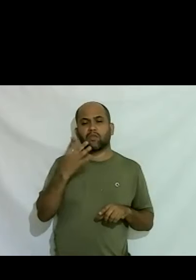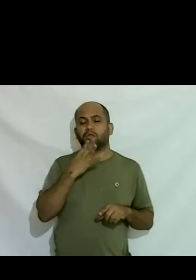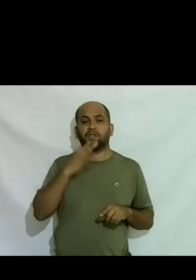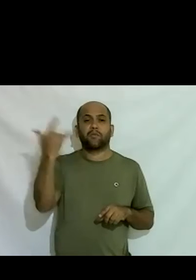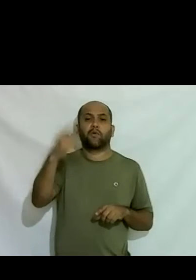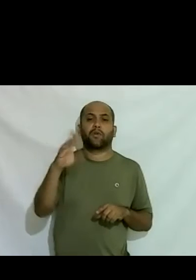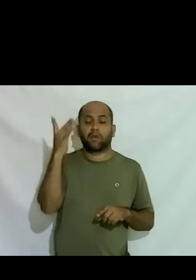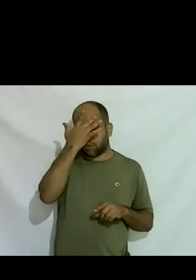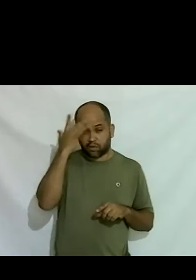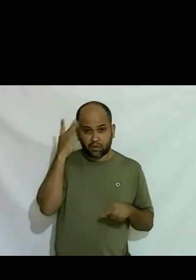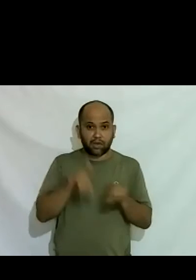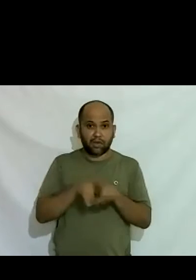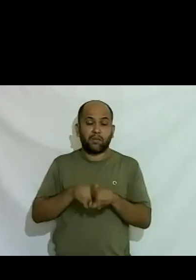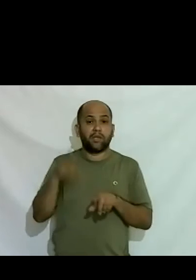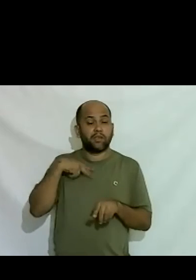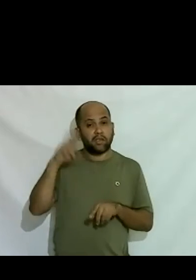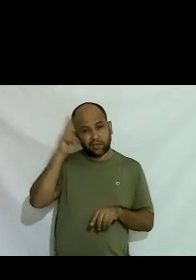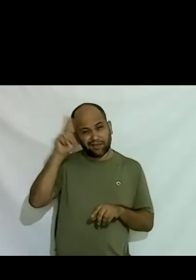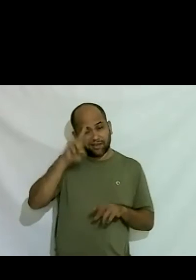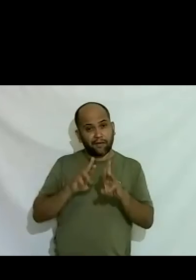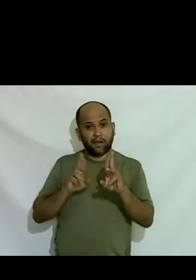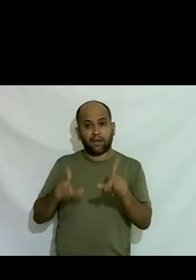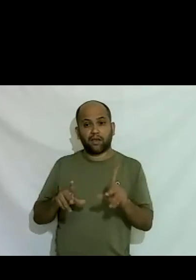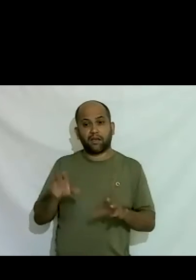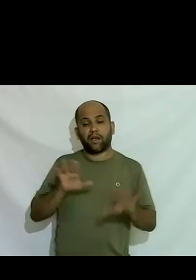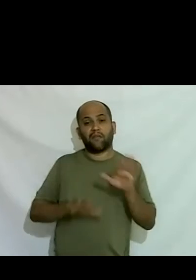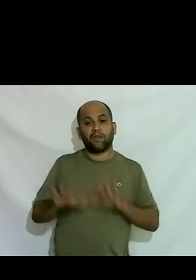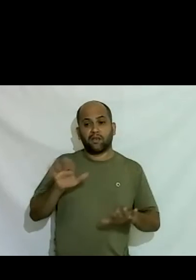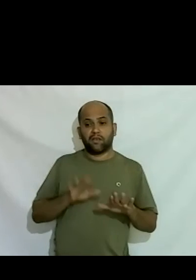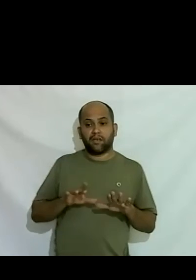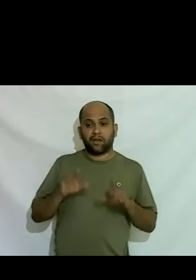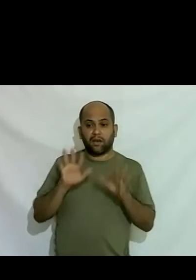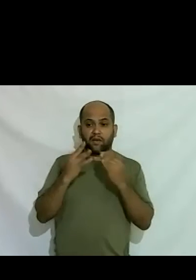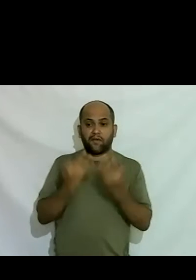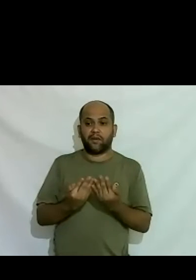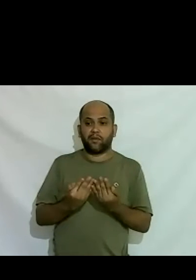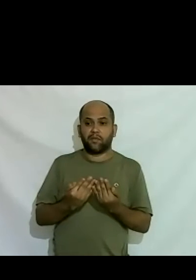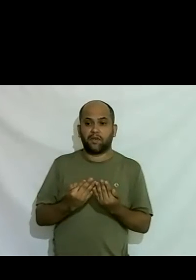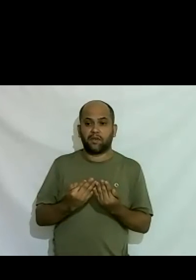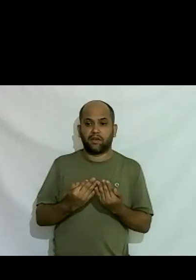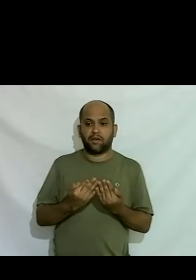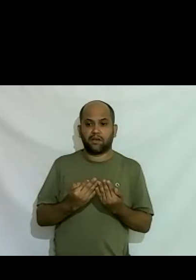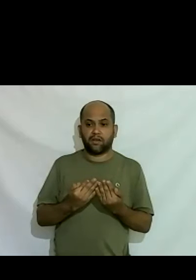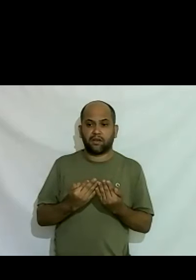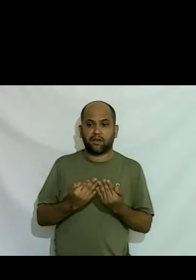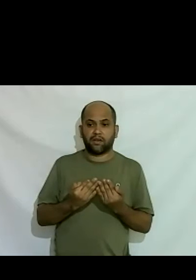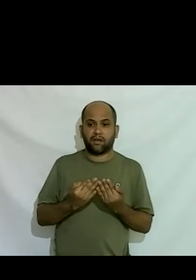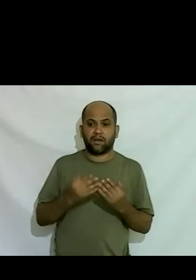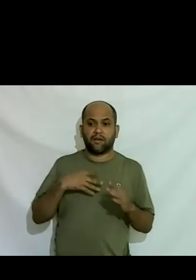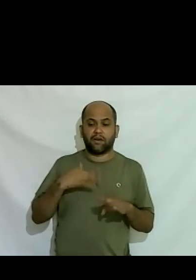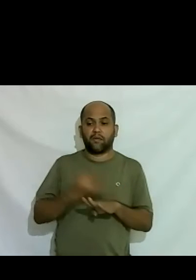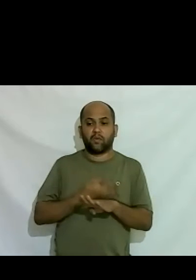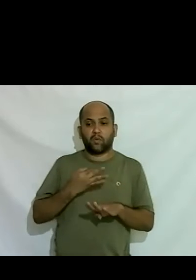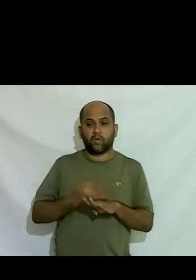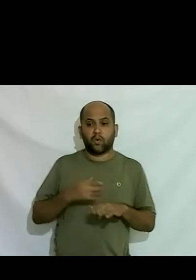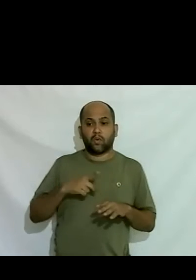pessoas que também tinham uma história diferente às vezes a família às vezes ficaram no armário como eu não contaram ou